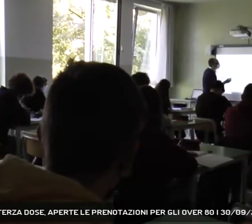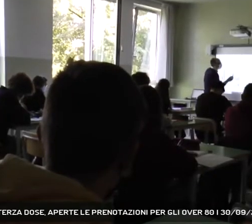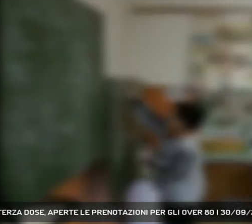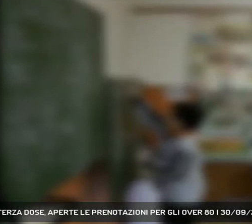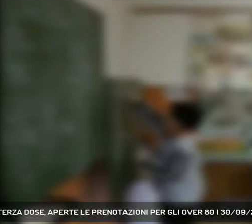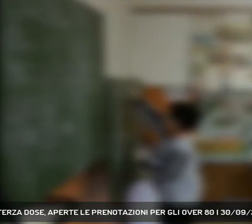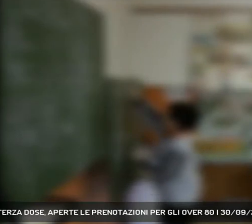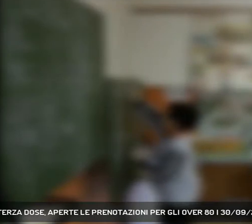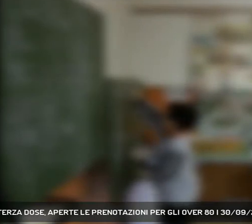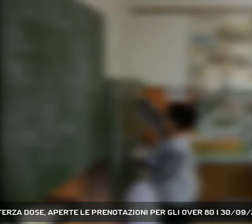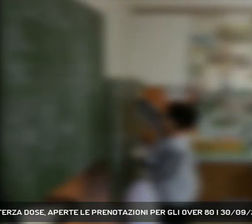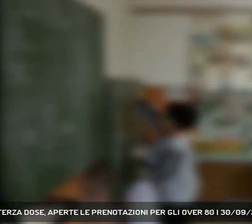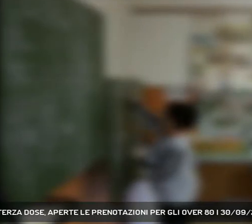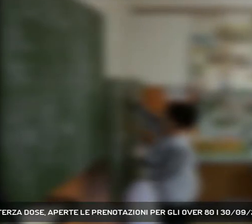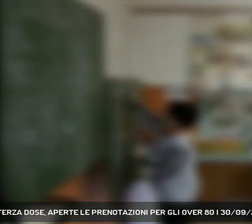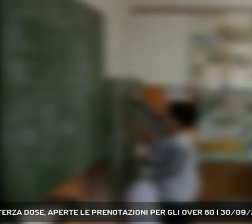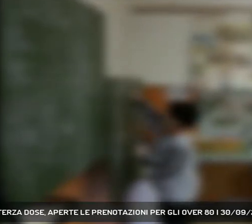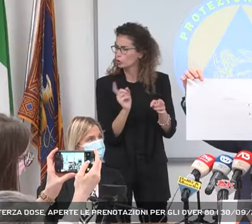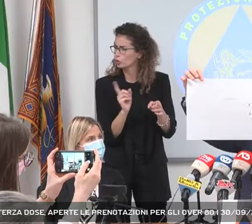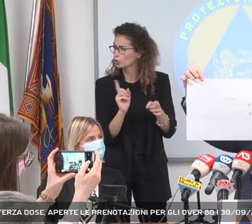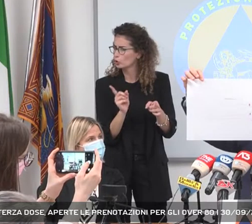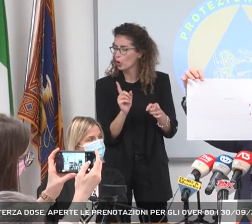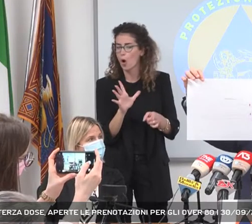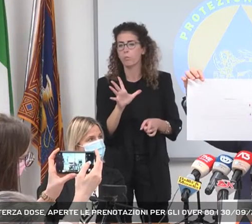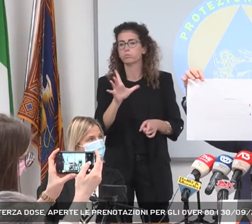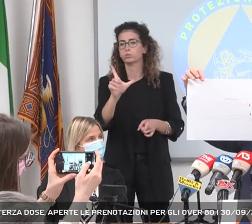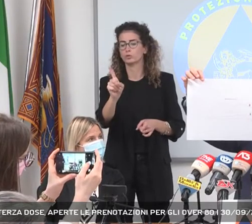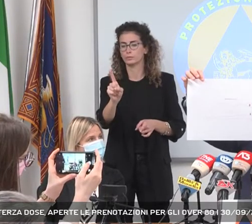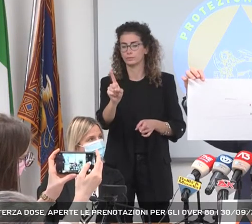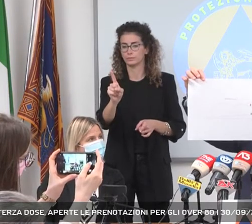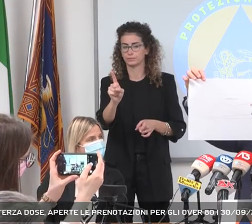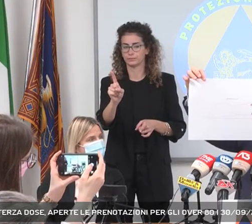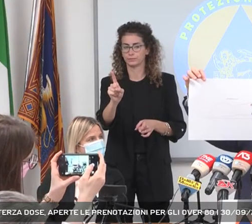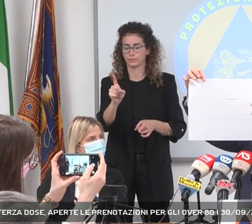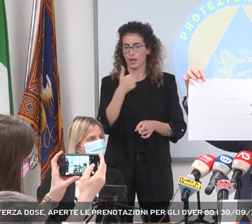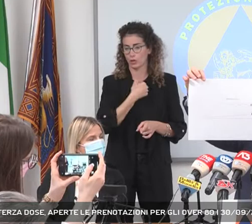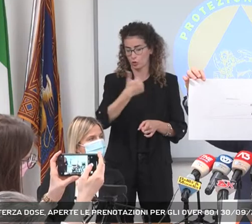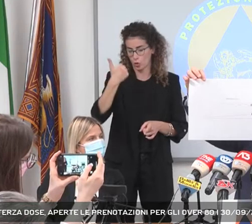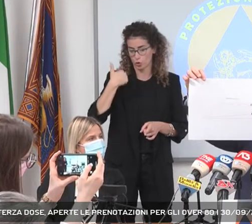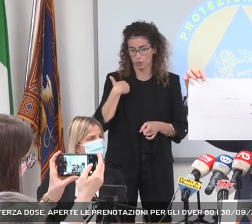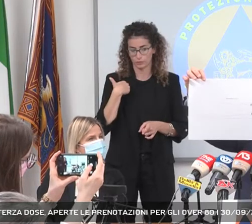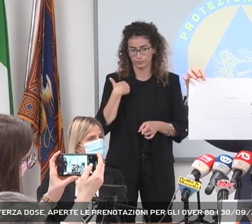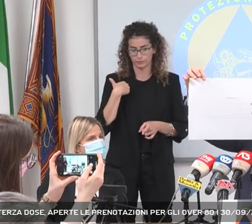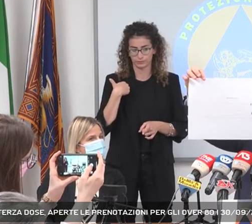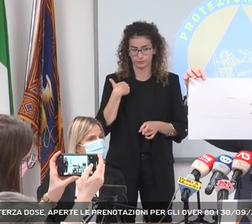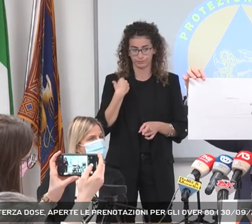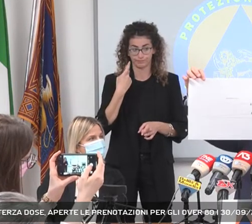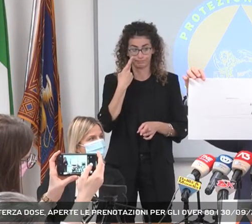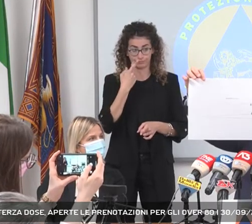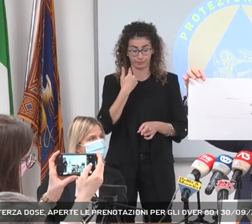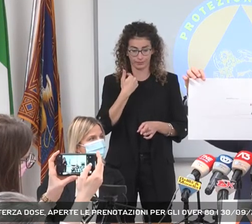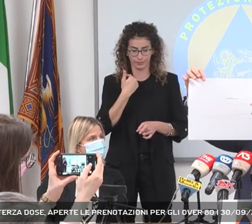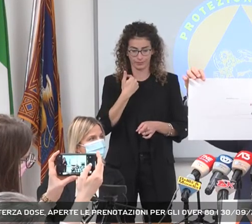studenti si era registrata una recrudescenza del contagio. Linea blu, quella dell'anno scorso, quindi vedete la